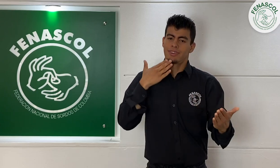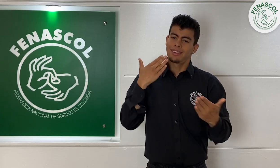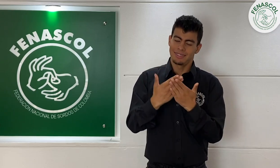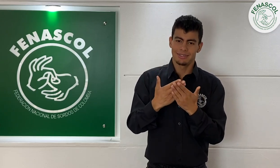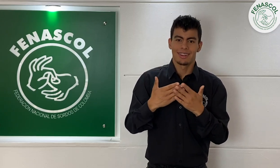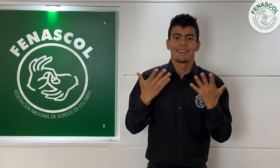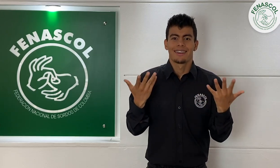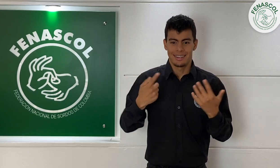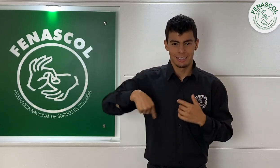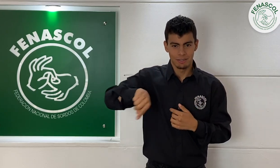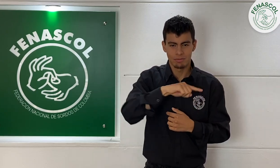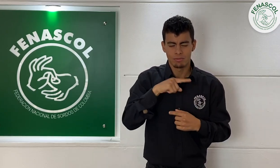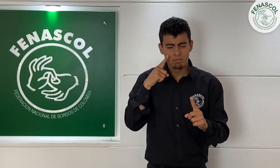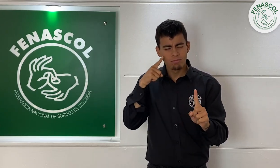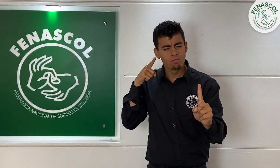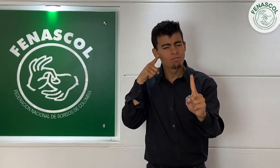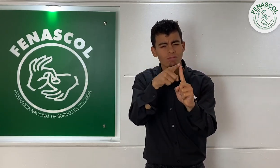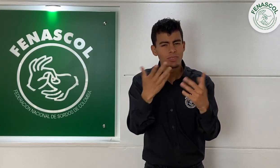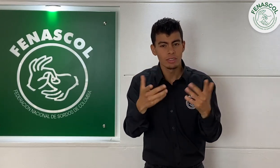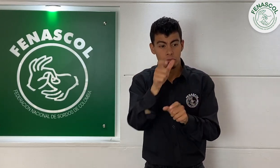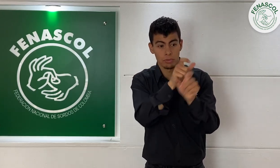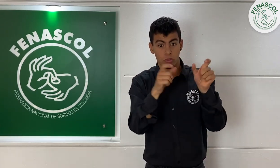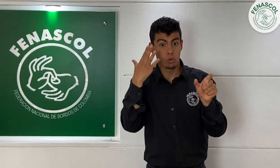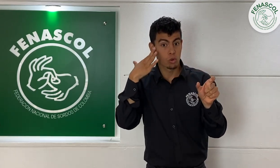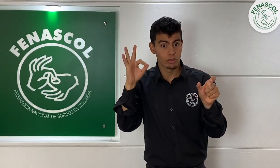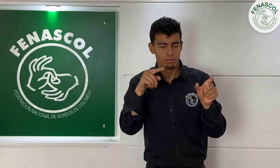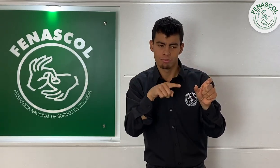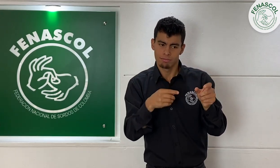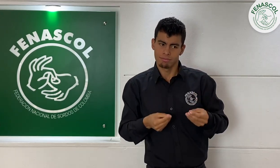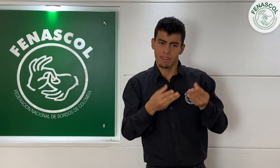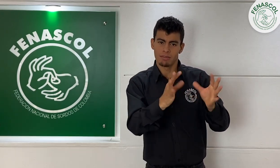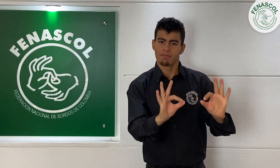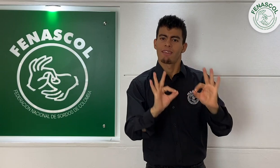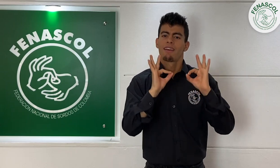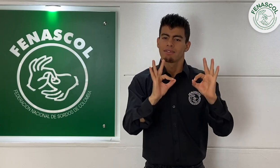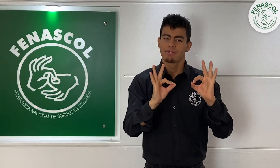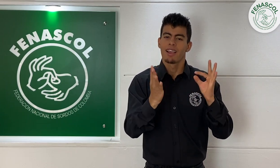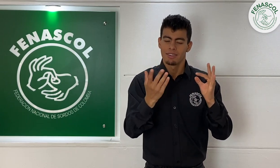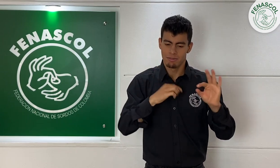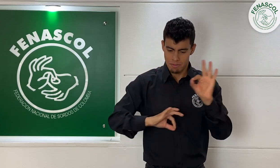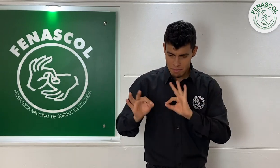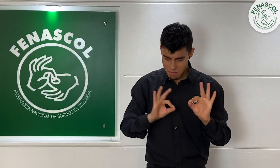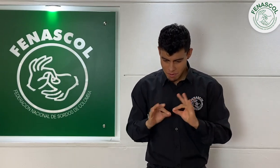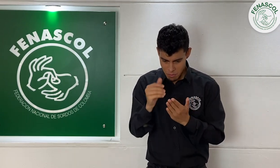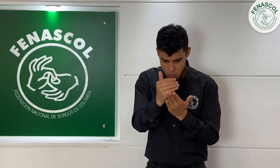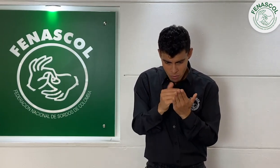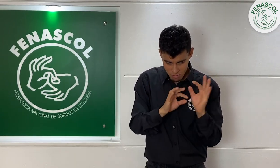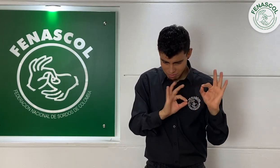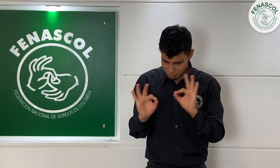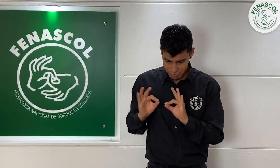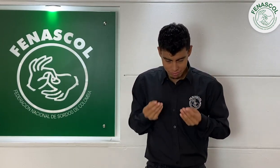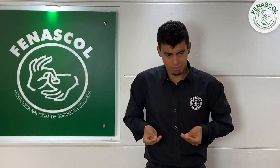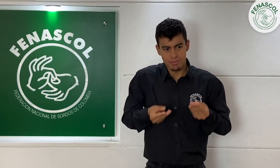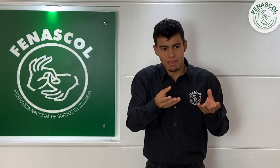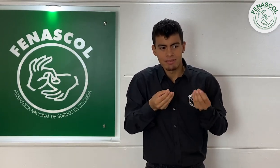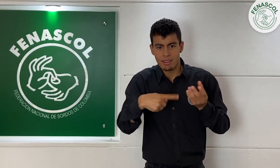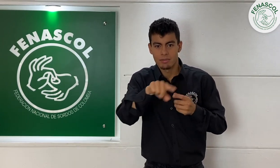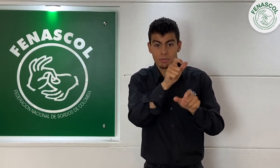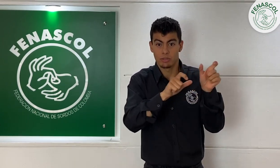es que estos cursos tienen como propósito una enseñanza de calidad de la lengua de señas para que los participantes oyentes